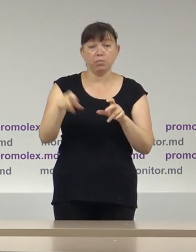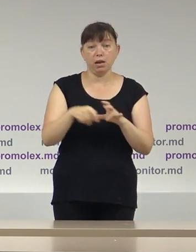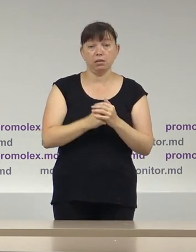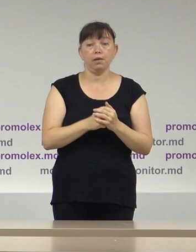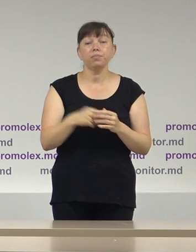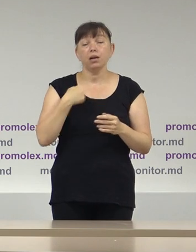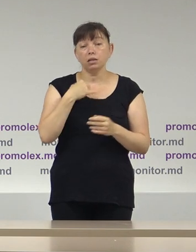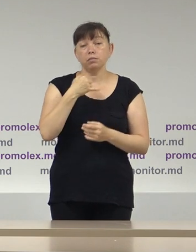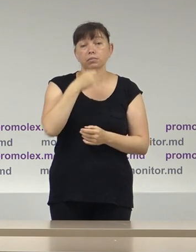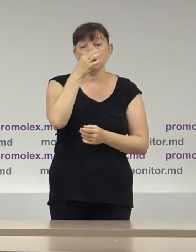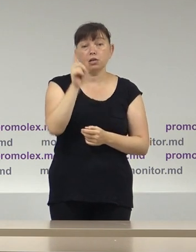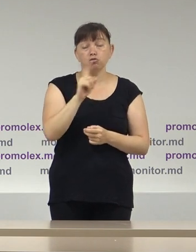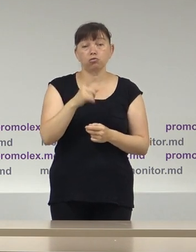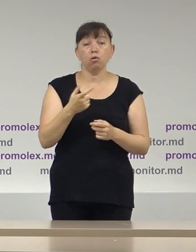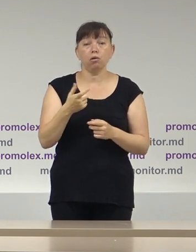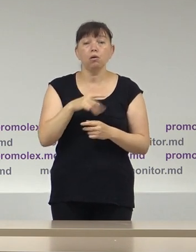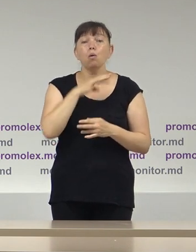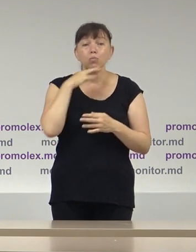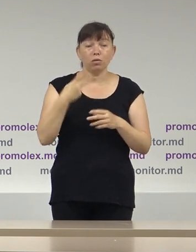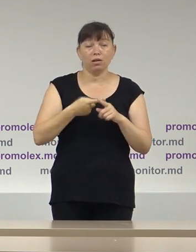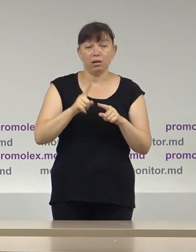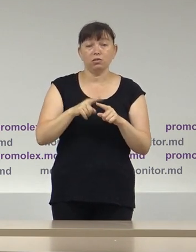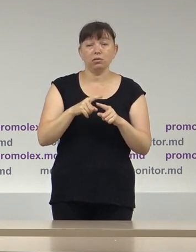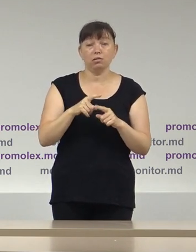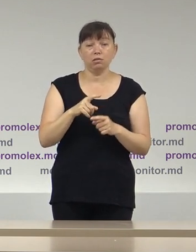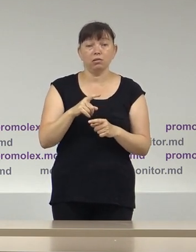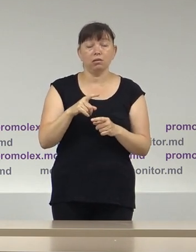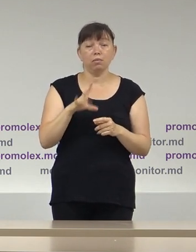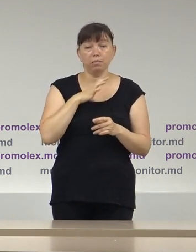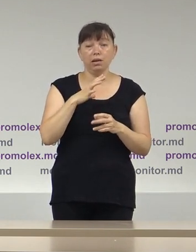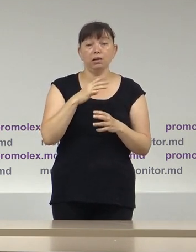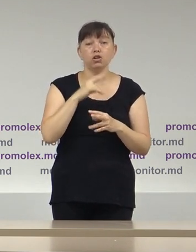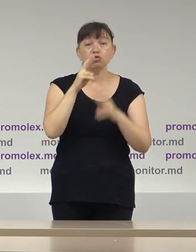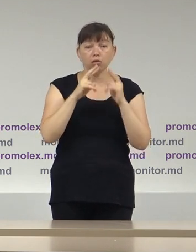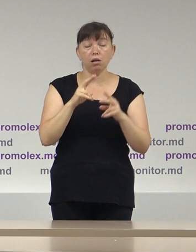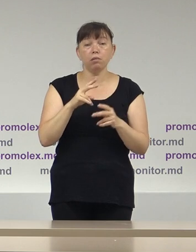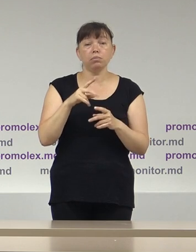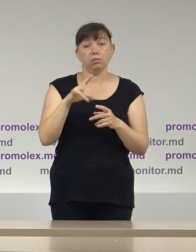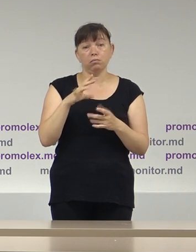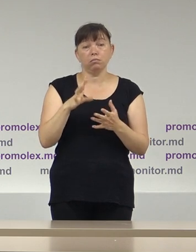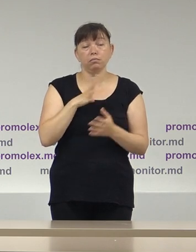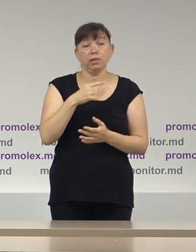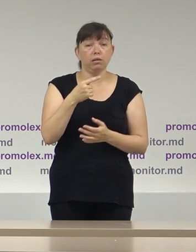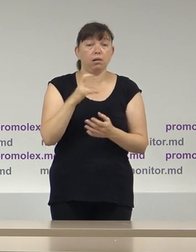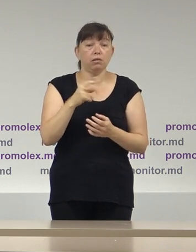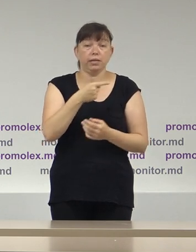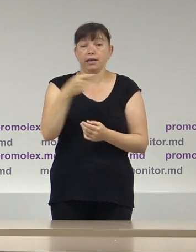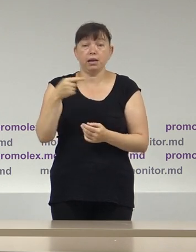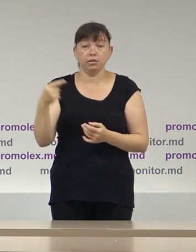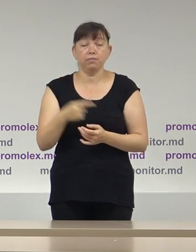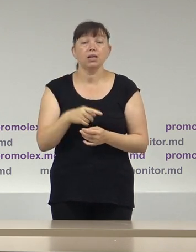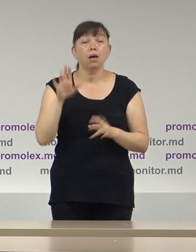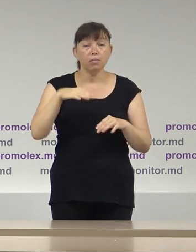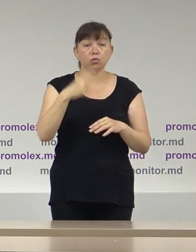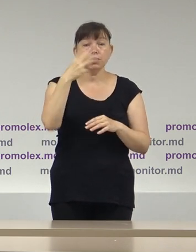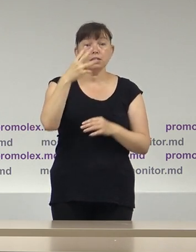menționăm că majoritatea avizilor respective din partea instituțiilor date au fost însă negative. Ulterior, la 30